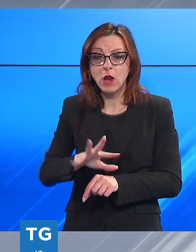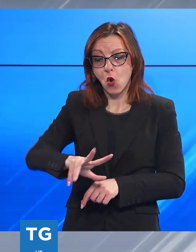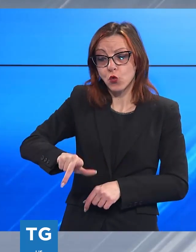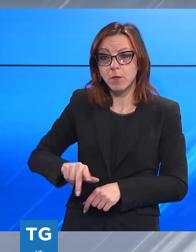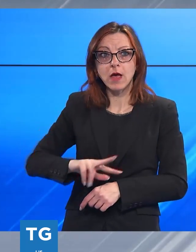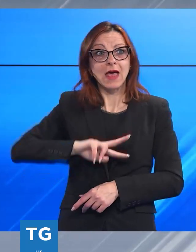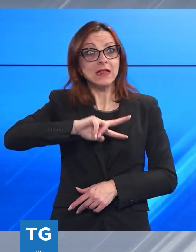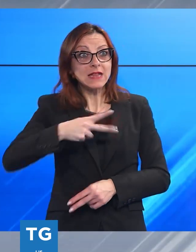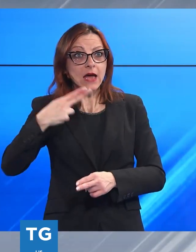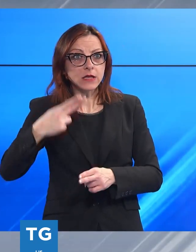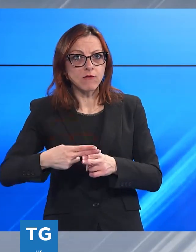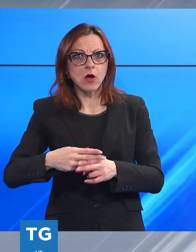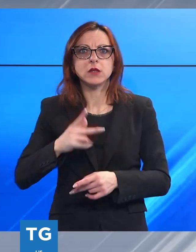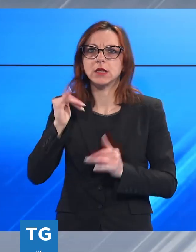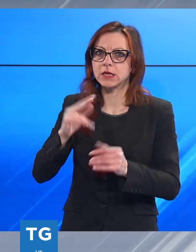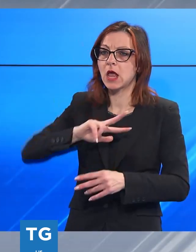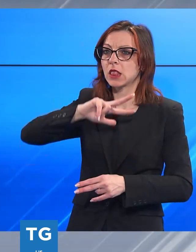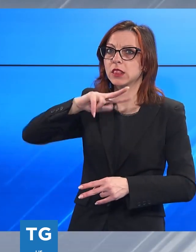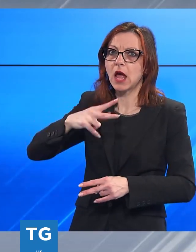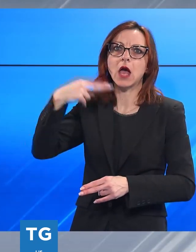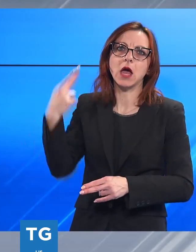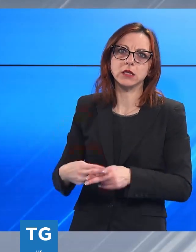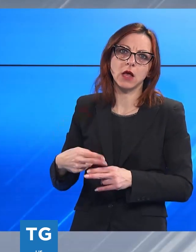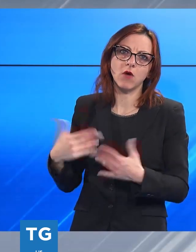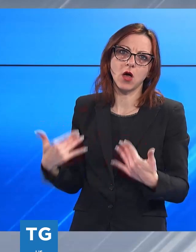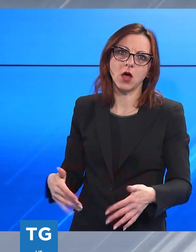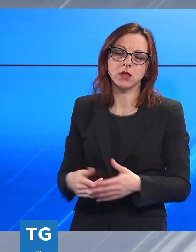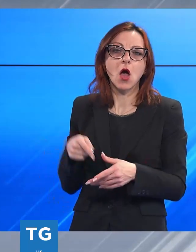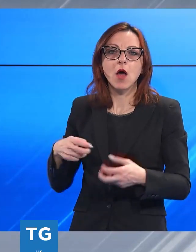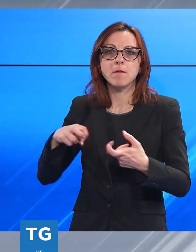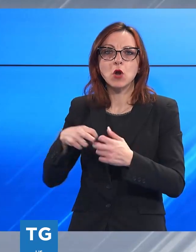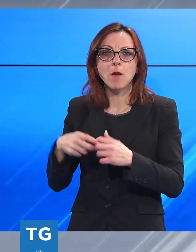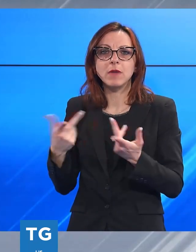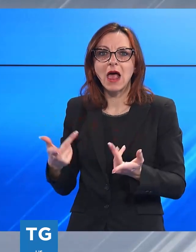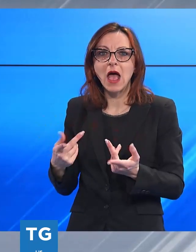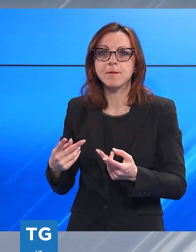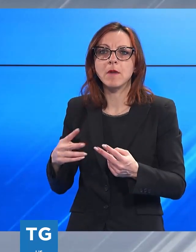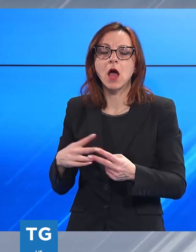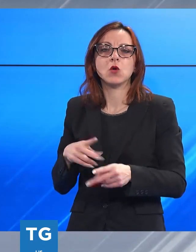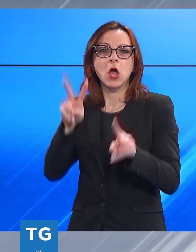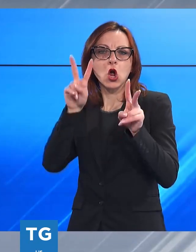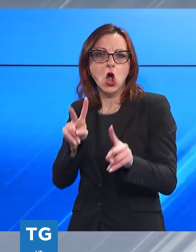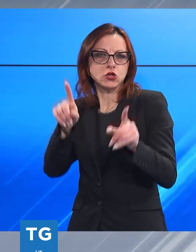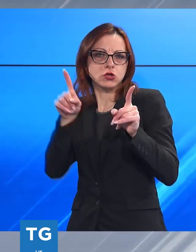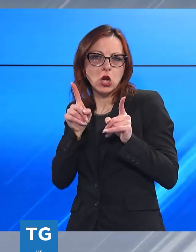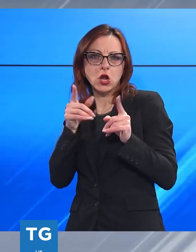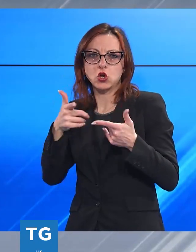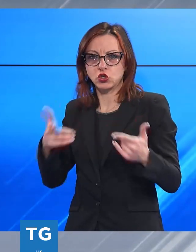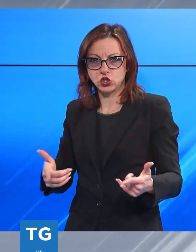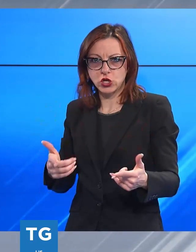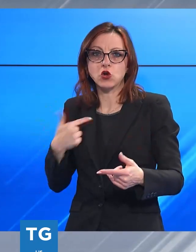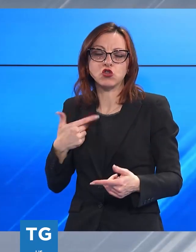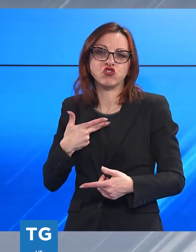sì. Quindi ora come? Quindi ora il problema è che non c'è abbastanza sorveglianza, anche se noi abbiamo la società